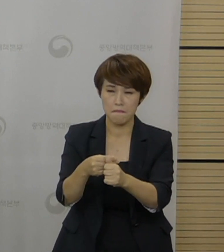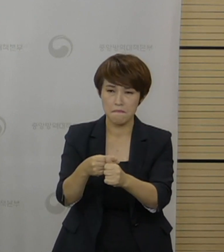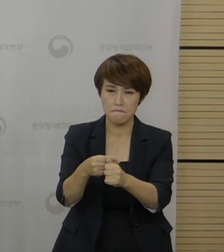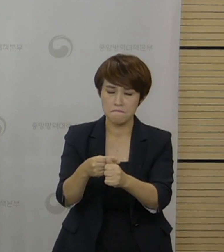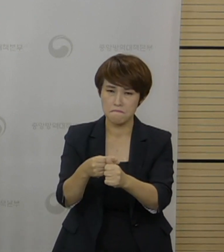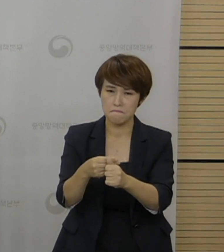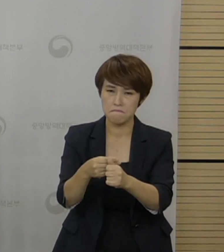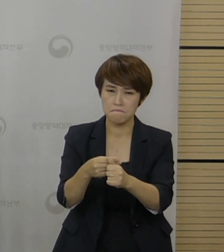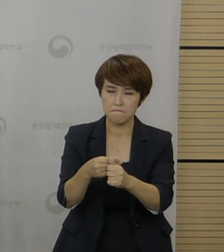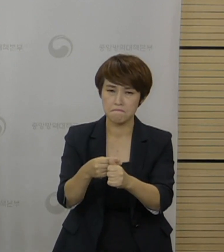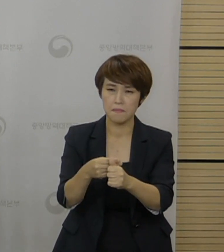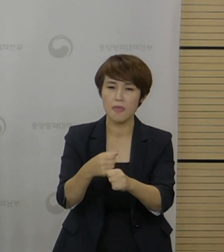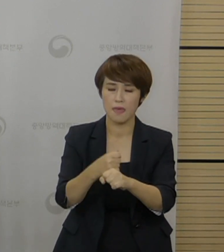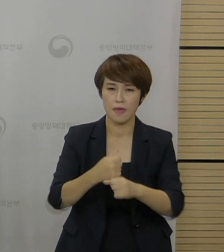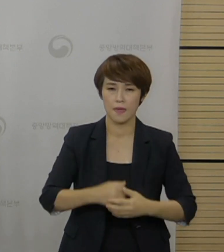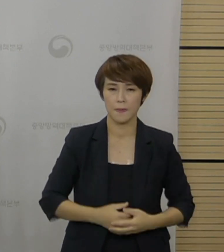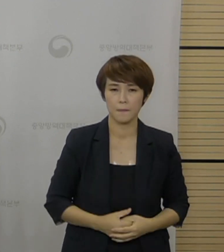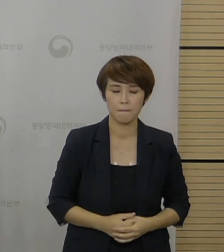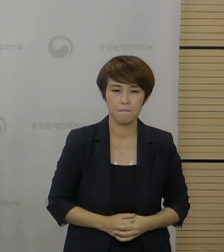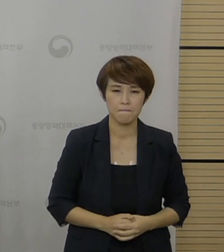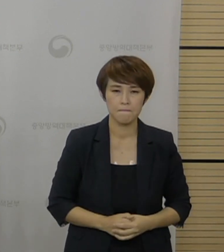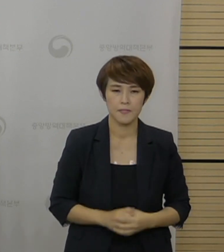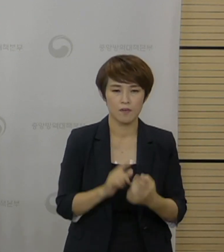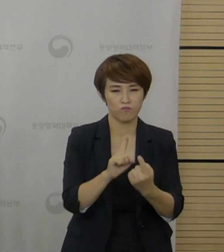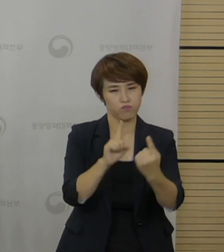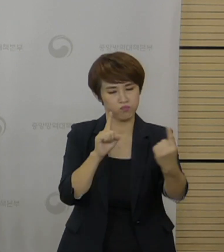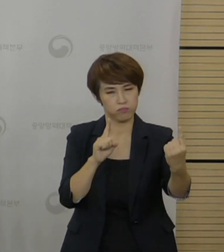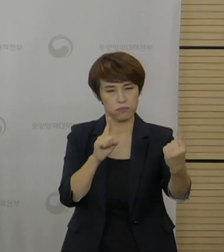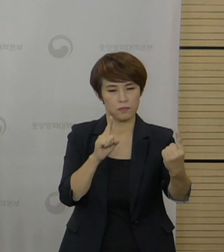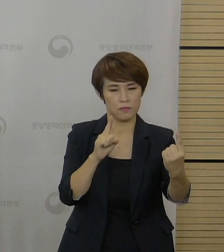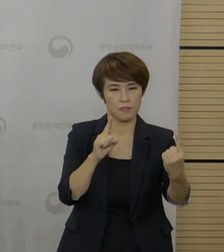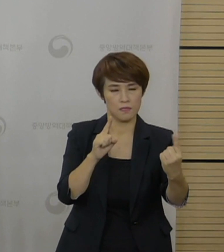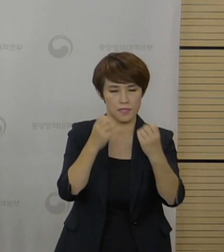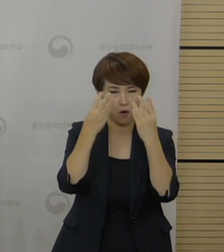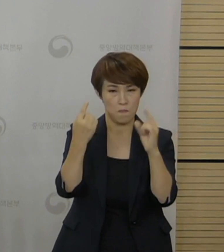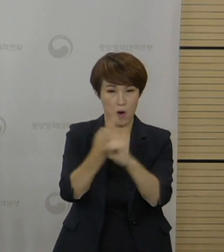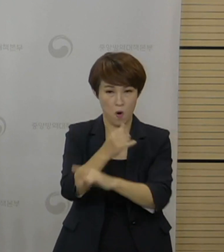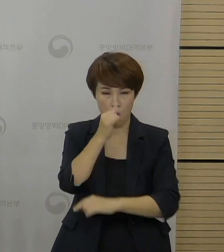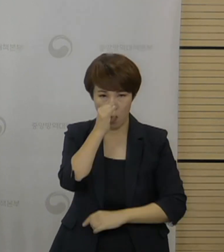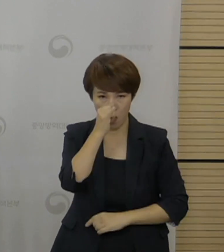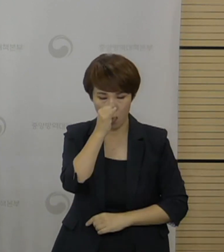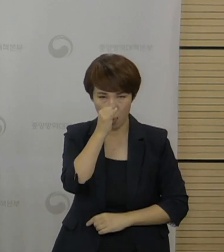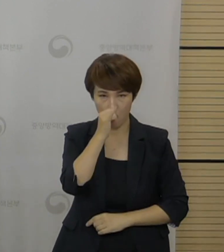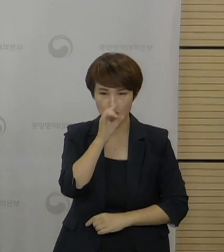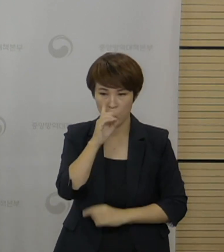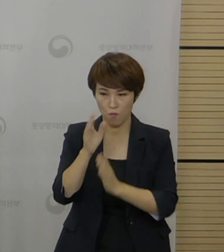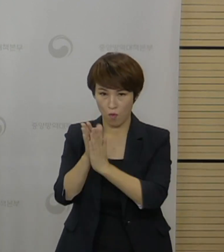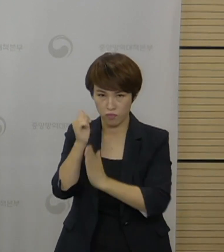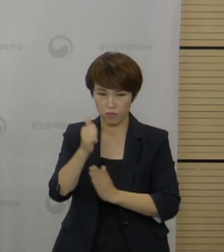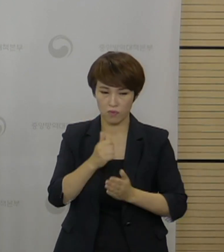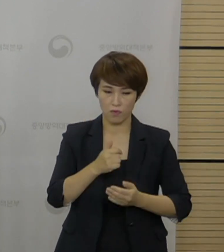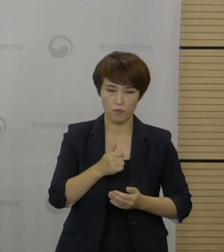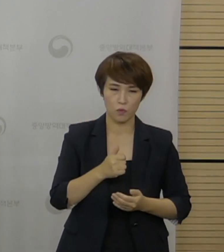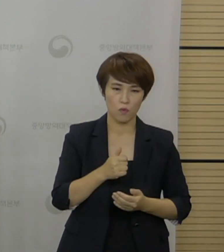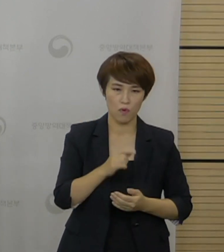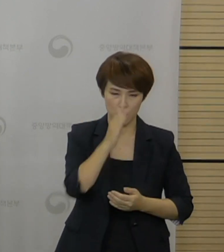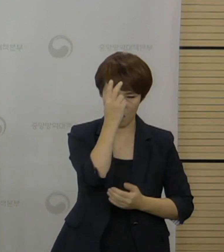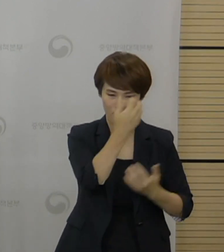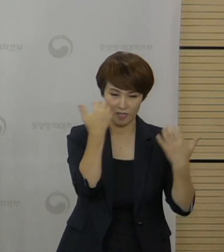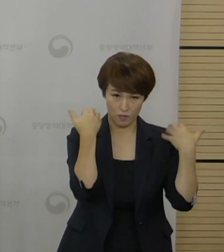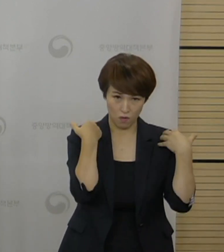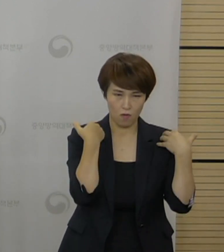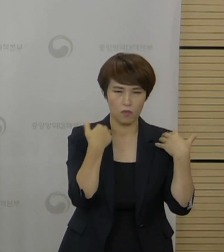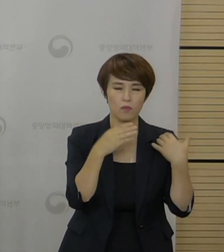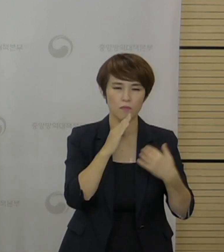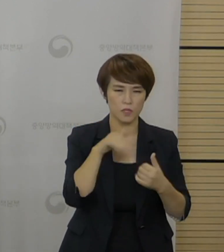그런데 사회적 거리 두기가 좀 조정이 되면서 중수본과 방대본 모두 비슷한 우려가 있습니다. 방역조치라는 것은